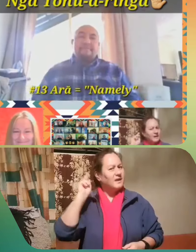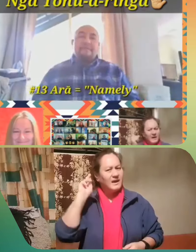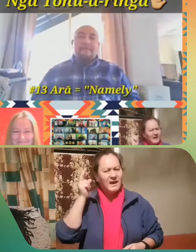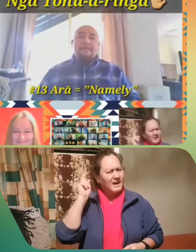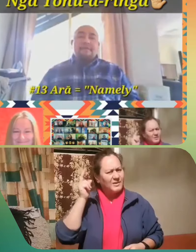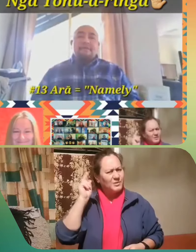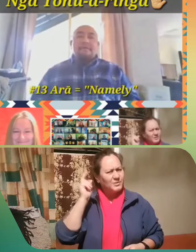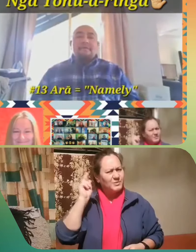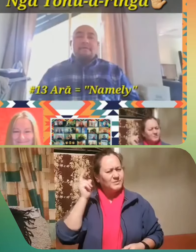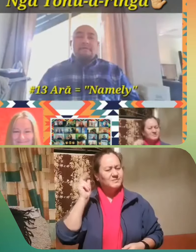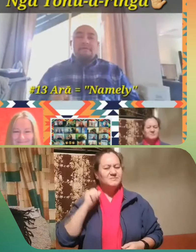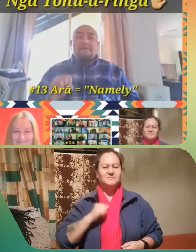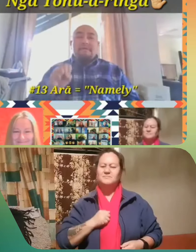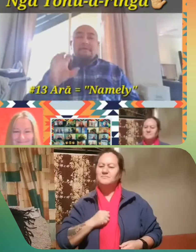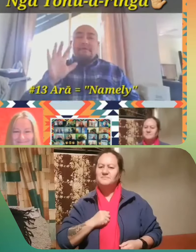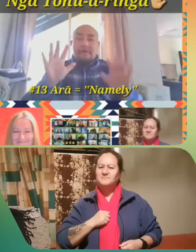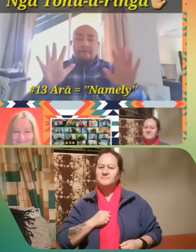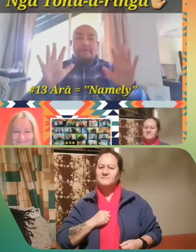Ano.